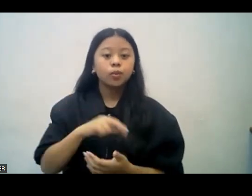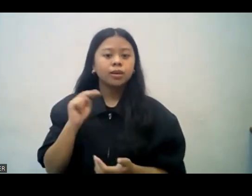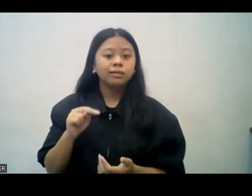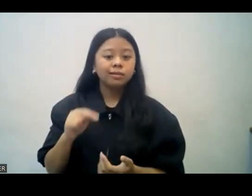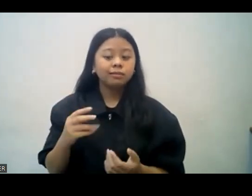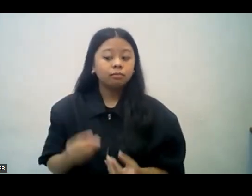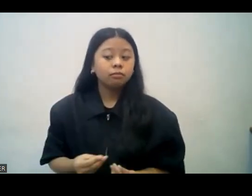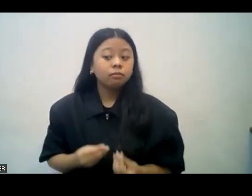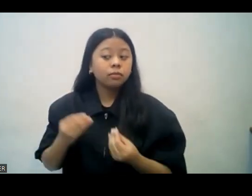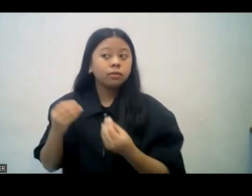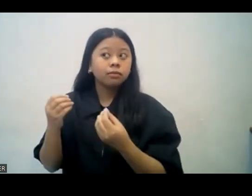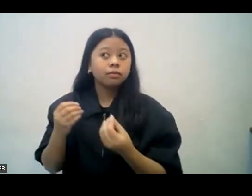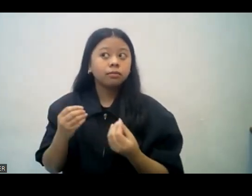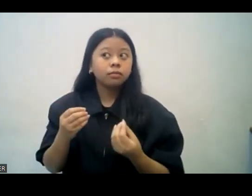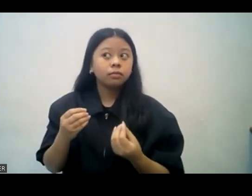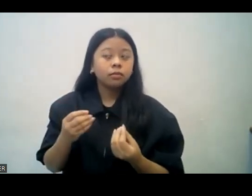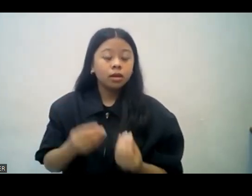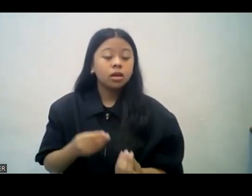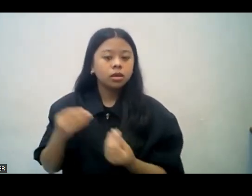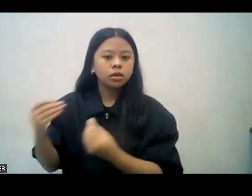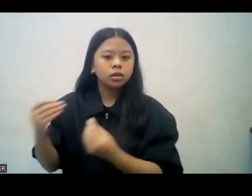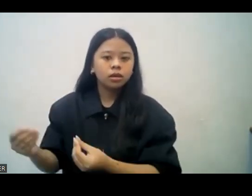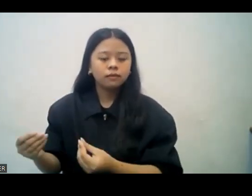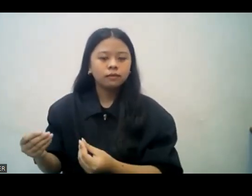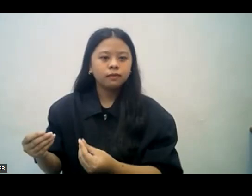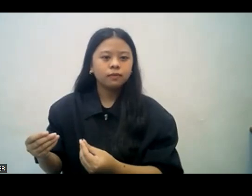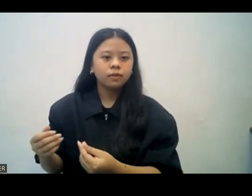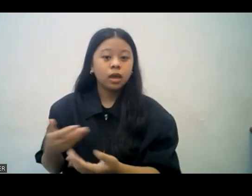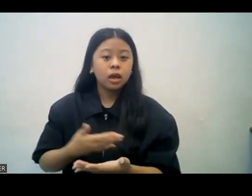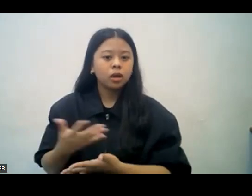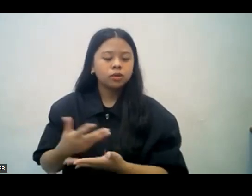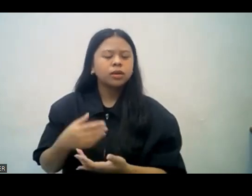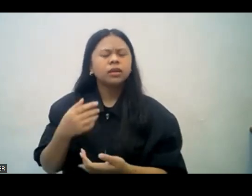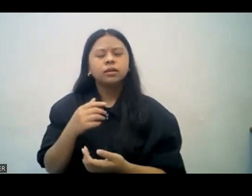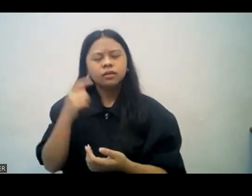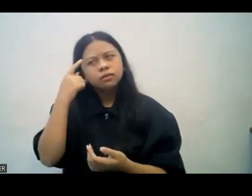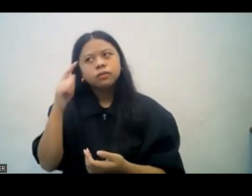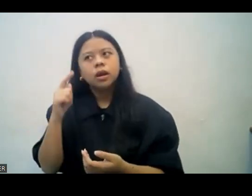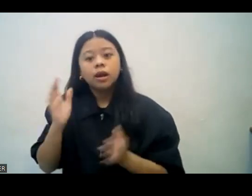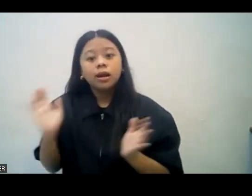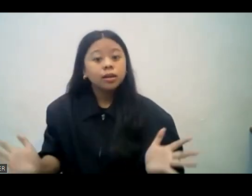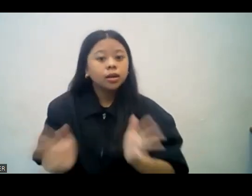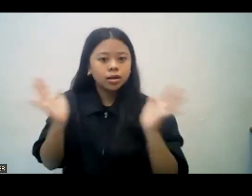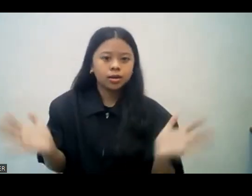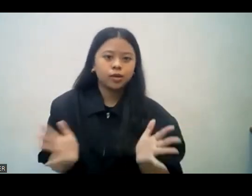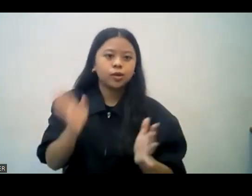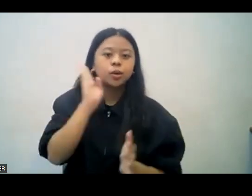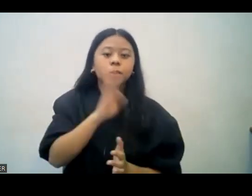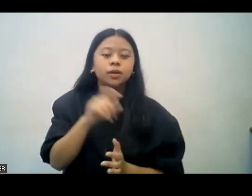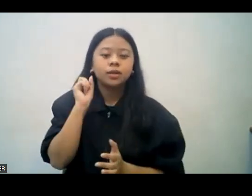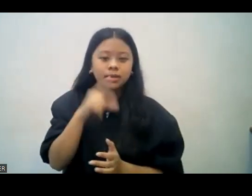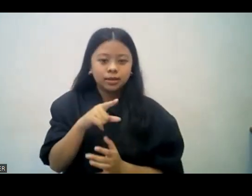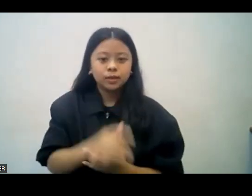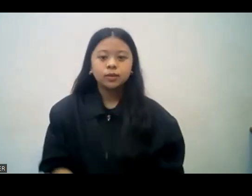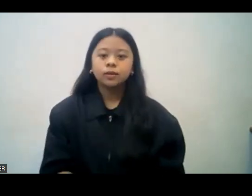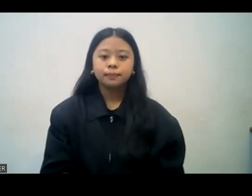advice to encourage each other. Kaya sa fellowship, kinakailangan natin magbigay ng payo, o ng pagbibigay